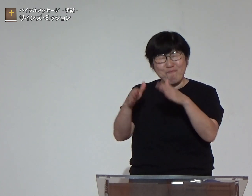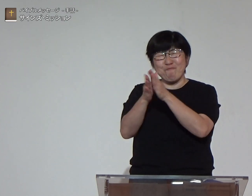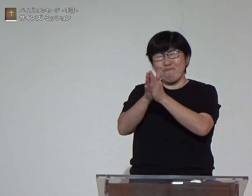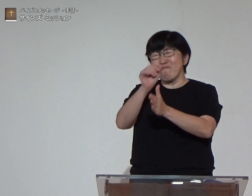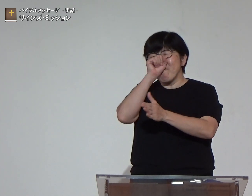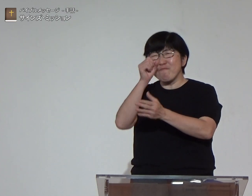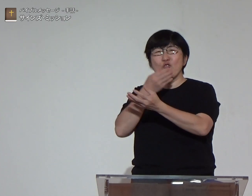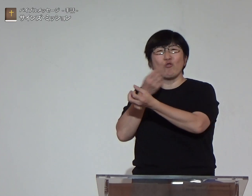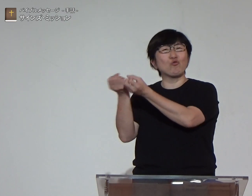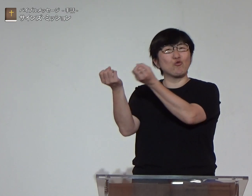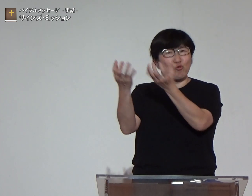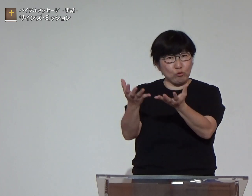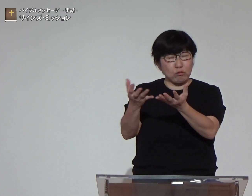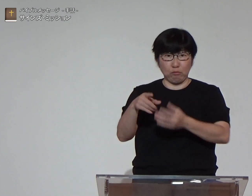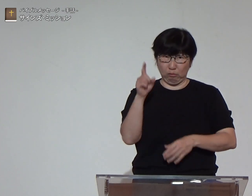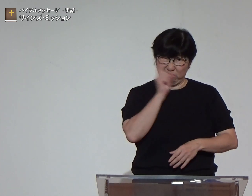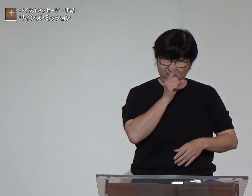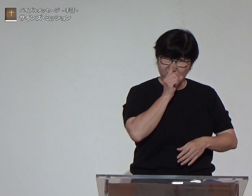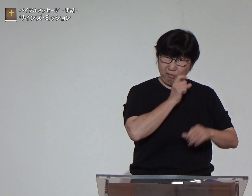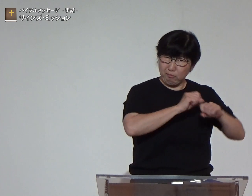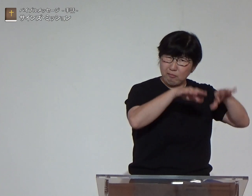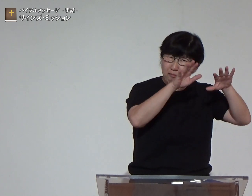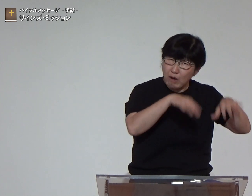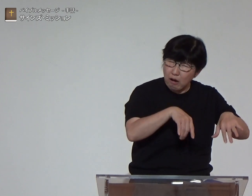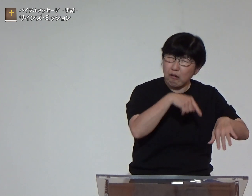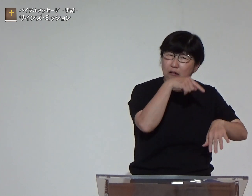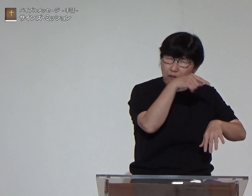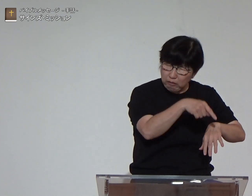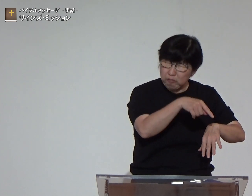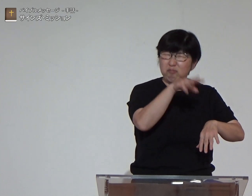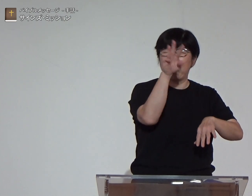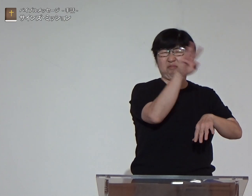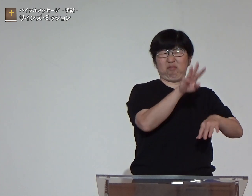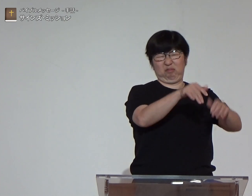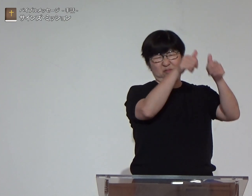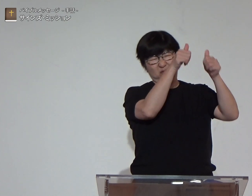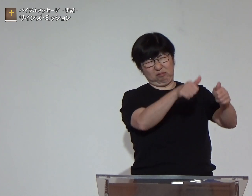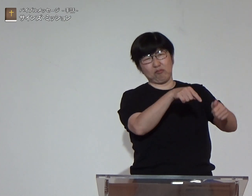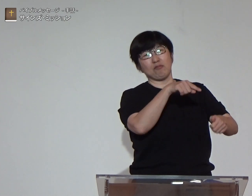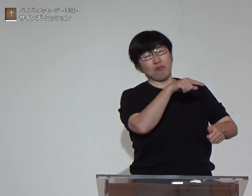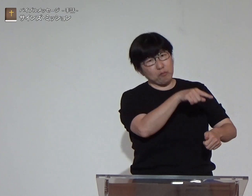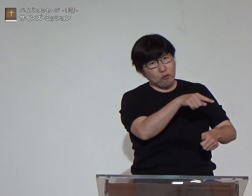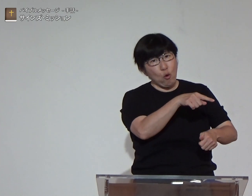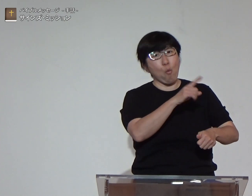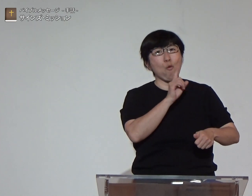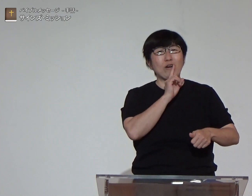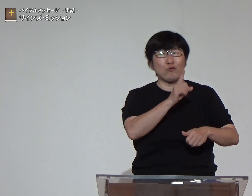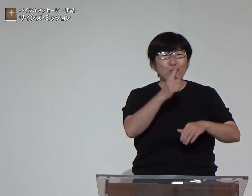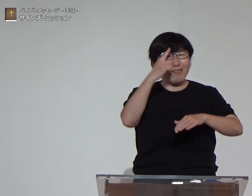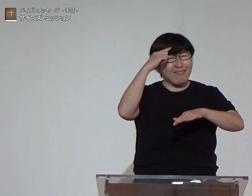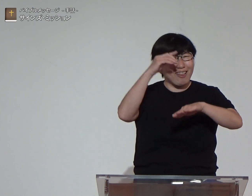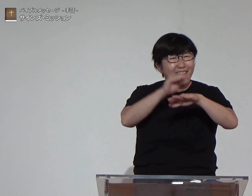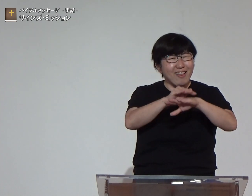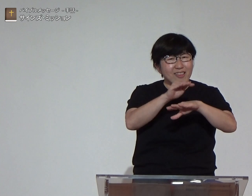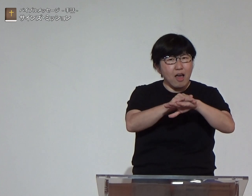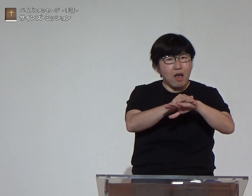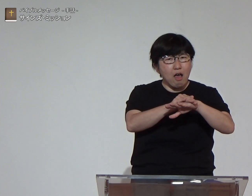でしょう良いことをしたから褒められ祝福され悪いことをしたら災いが下るという考え方